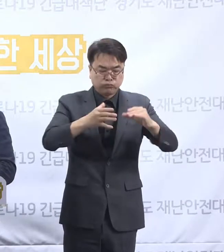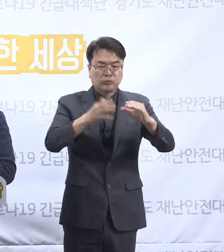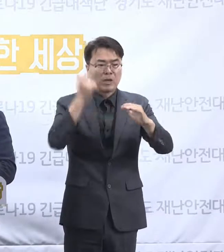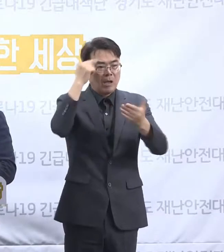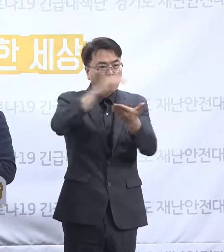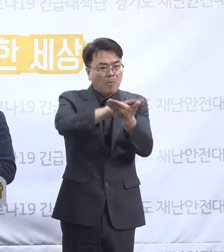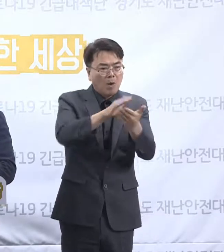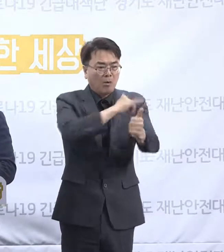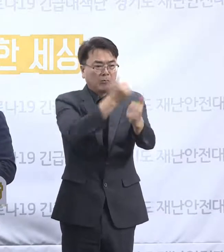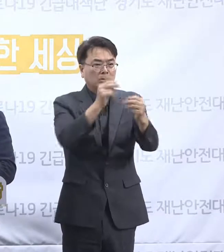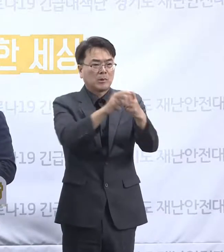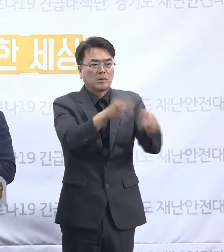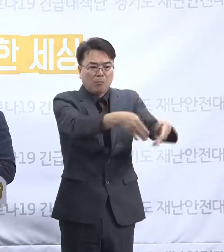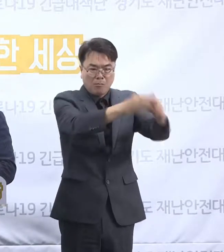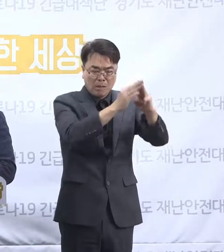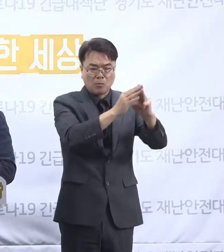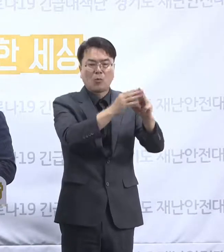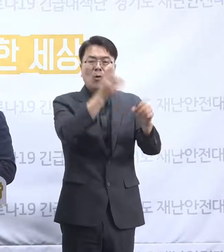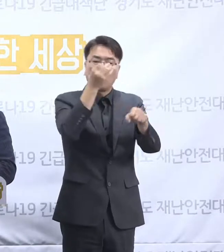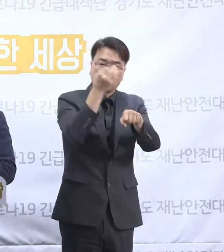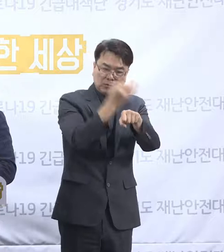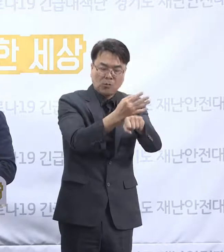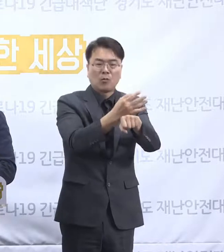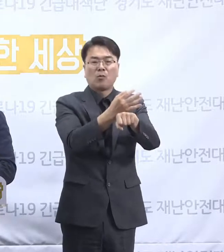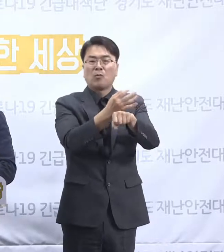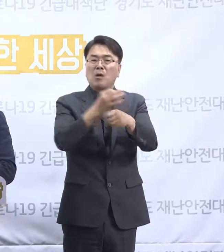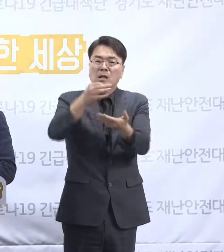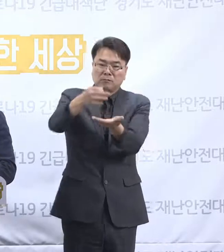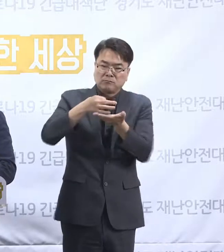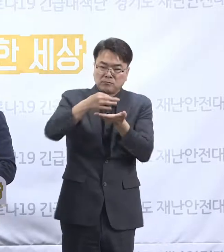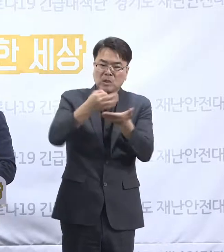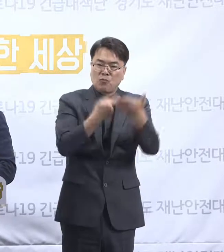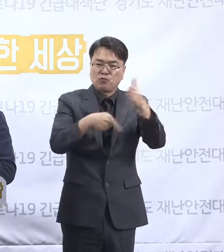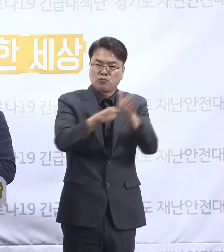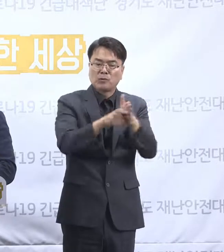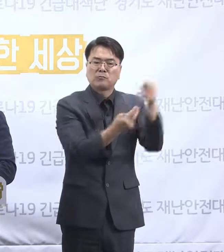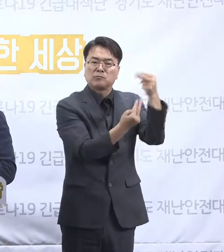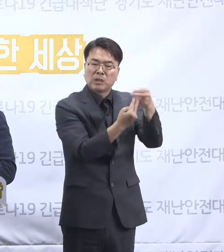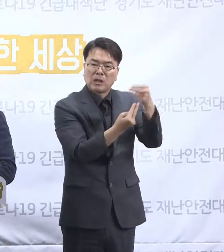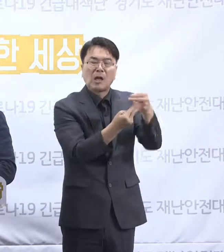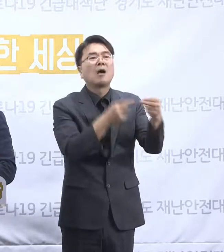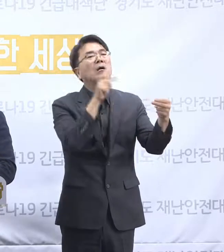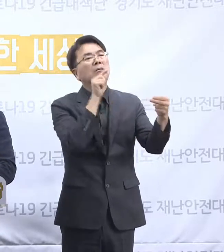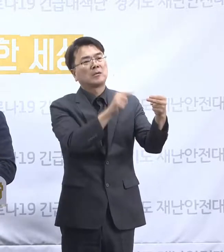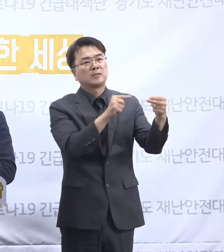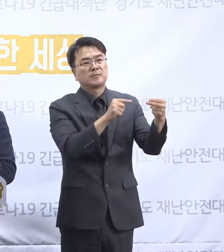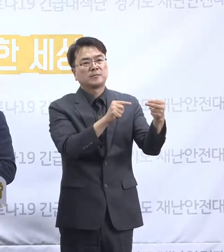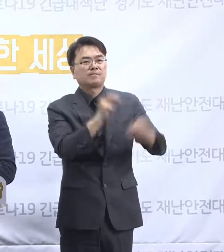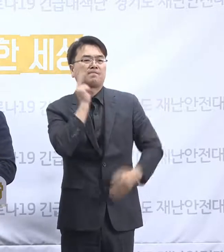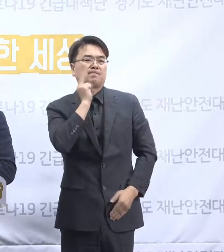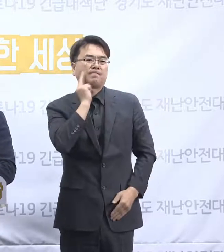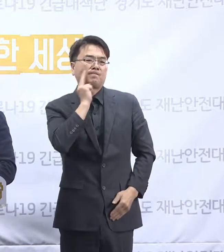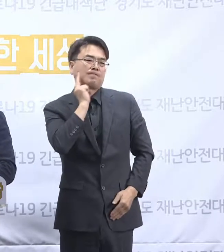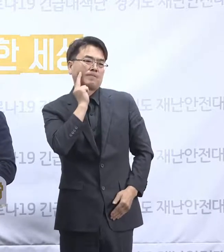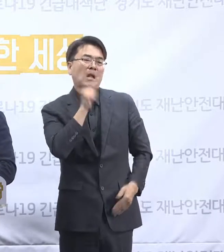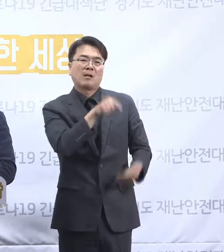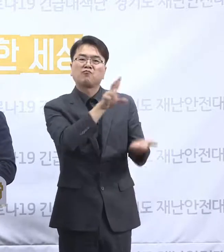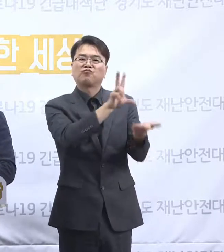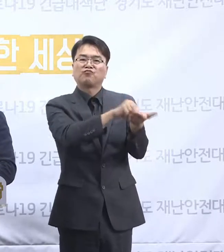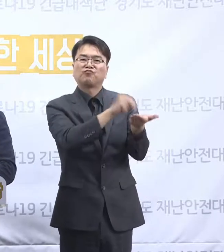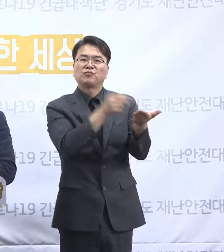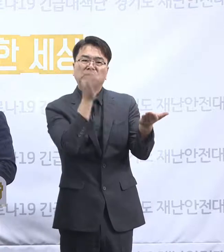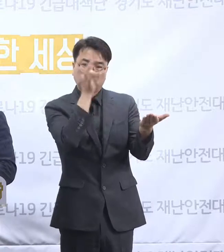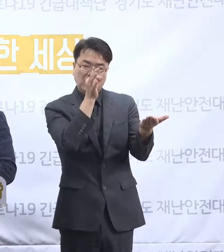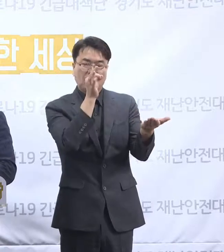신축 또는 재산 구입 이런 목적으로 해서 이게 비축된 이런 부분이 더 엄중한 그런 문제가 있는 부분이라고